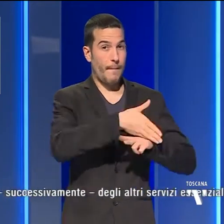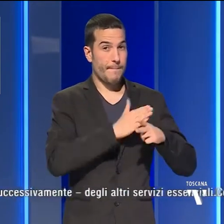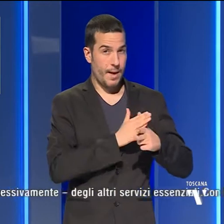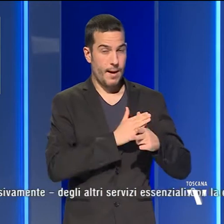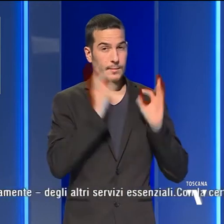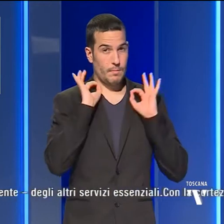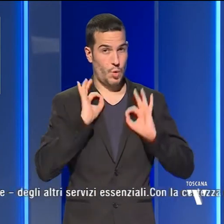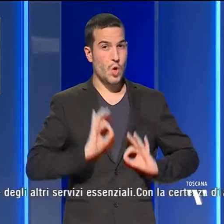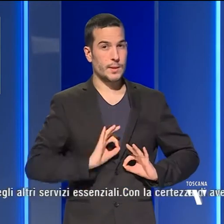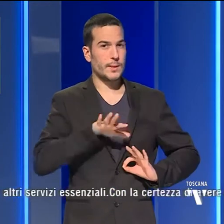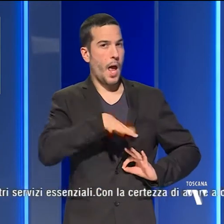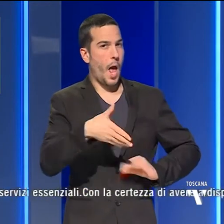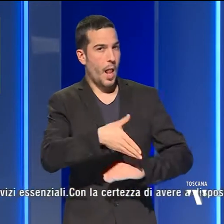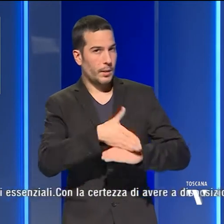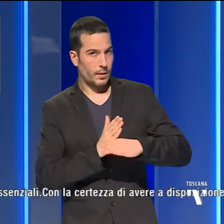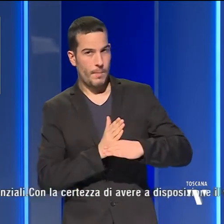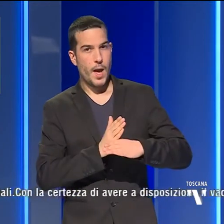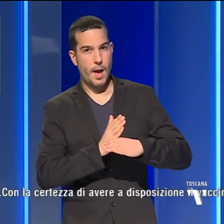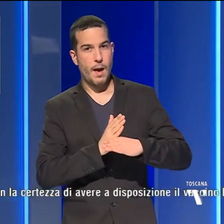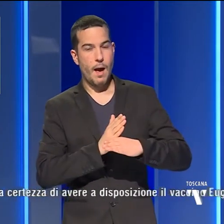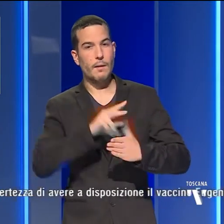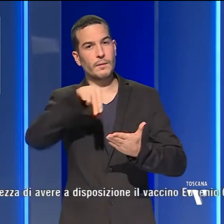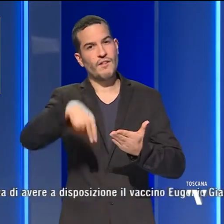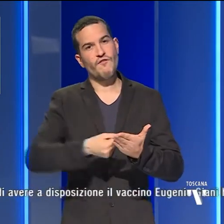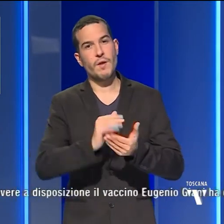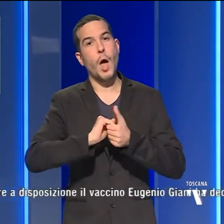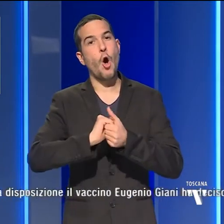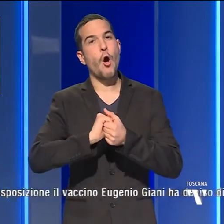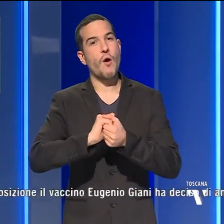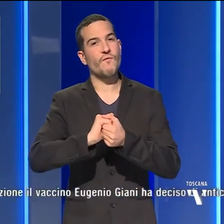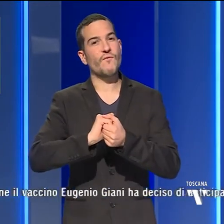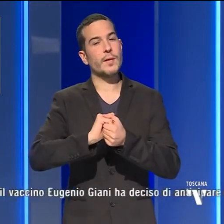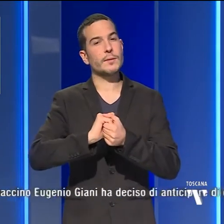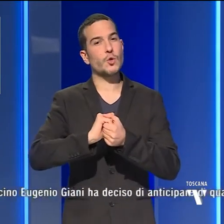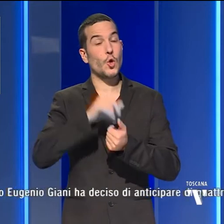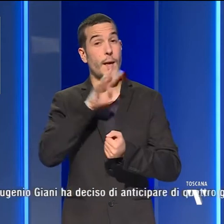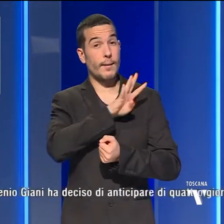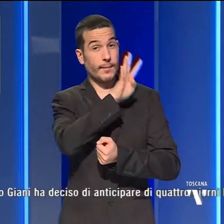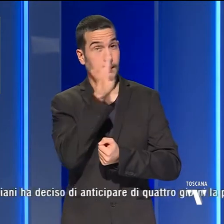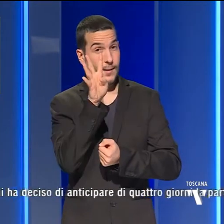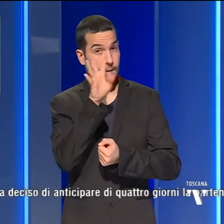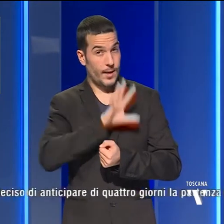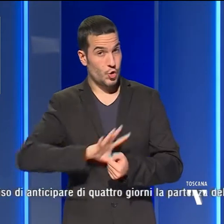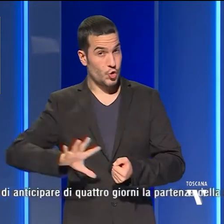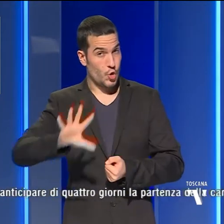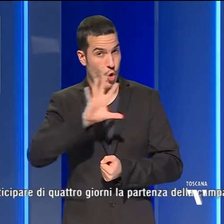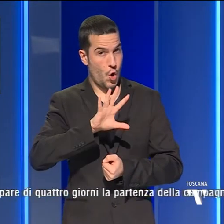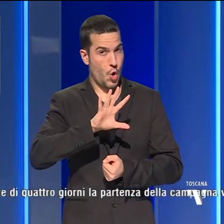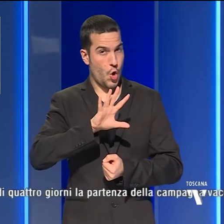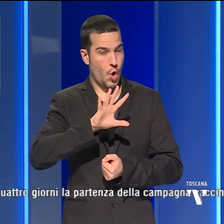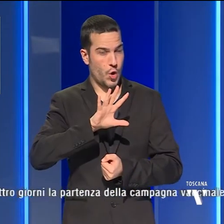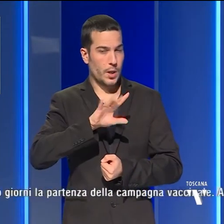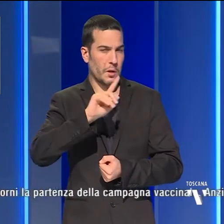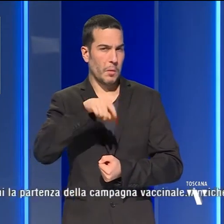di polizia perché un'altra parte invece firmerà una convenzione con la regione per poter effettuare la